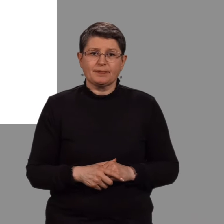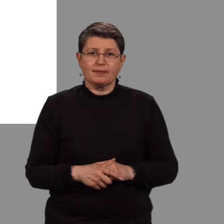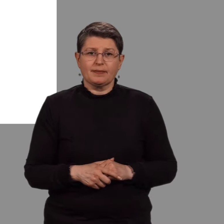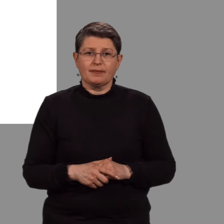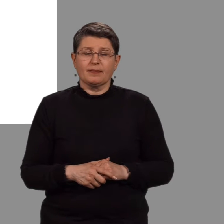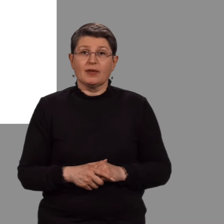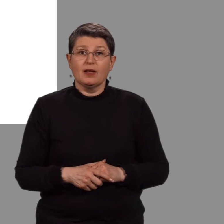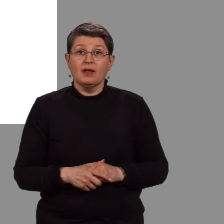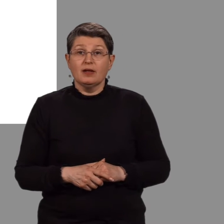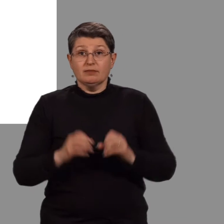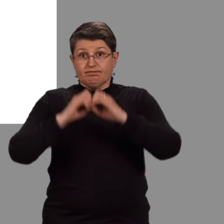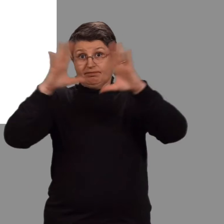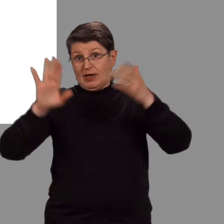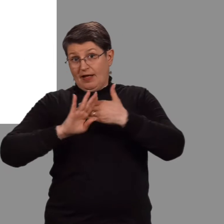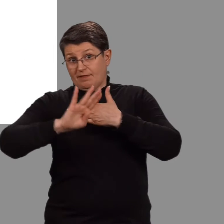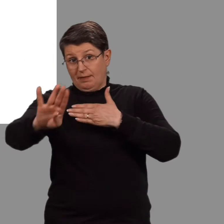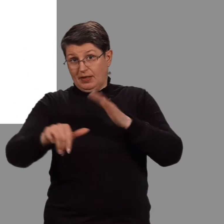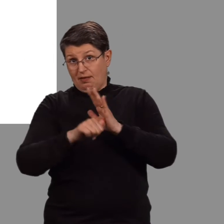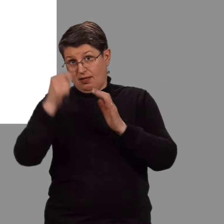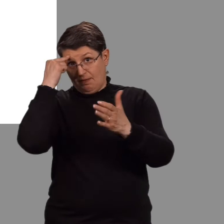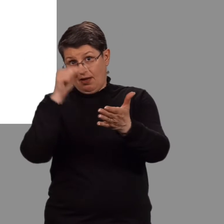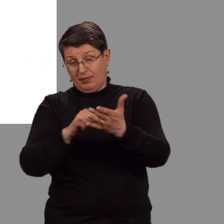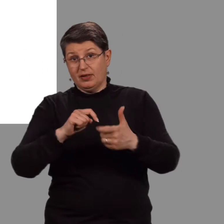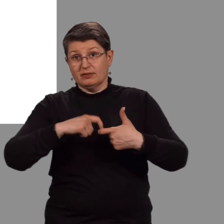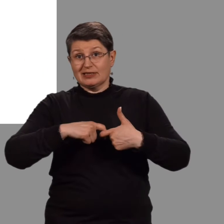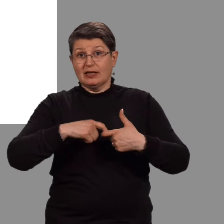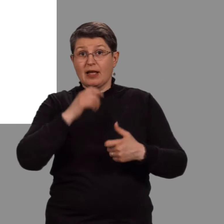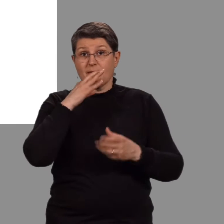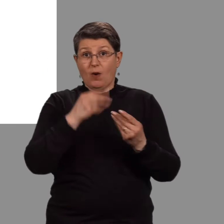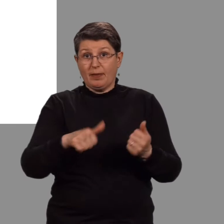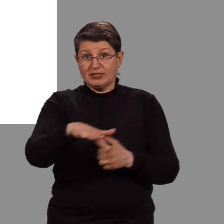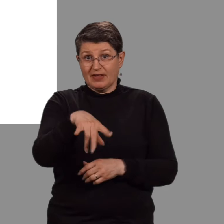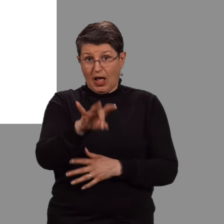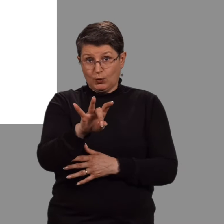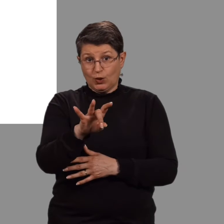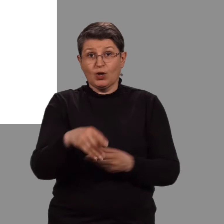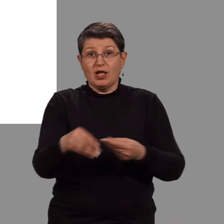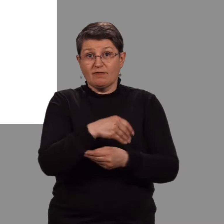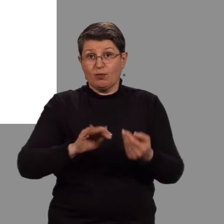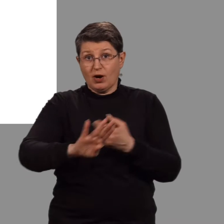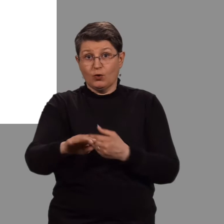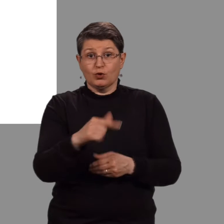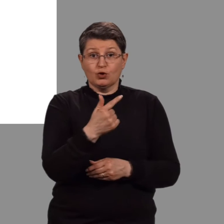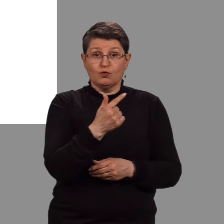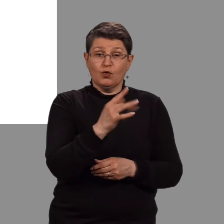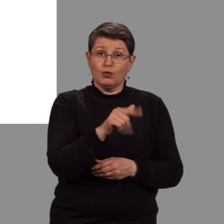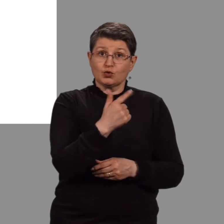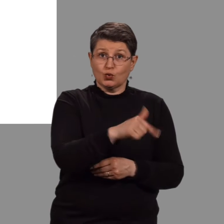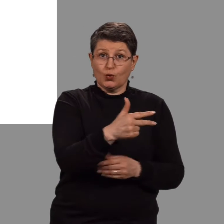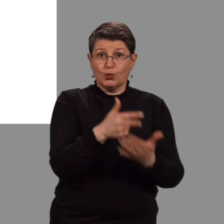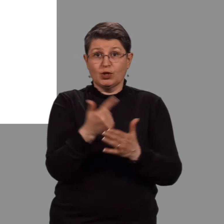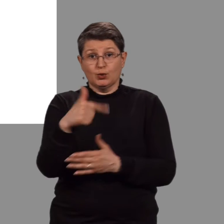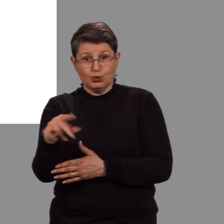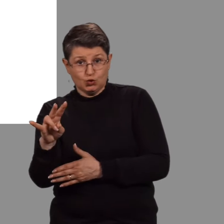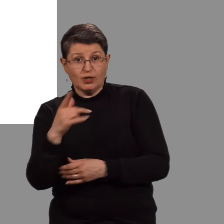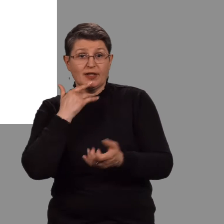Í framtíðar sín og megin markmiði fyrir málafna svið 18 í mjörg fjármála áallin 2003-2007 segir